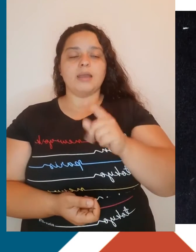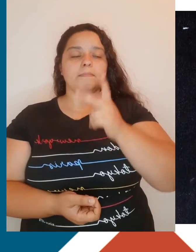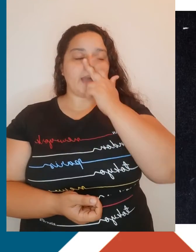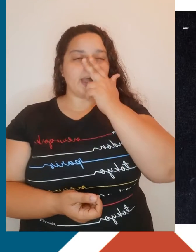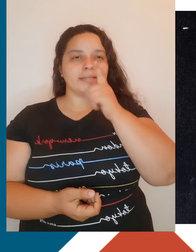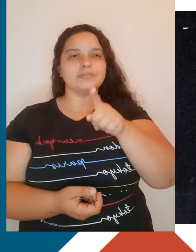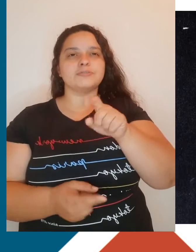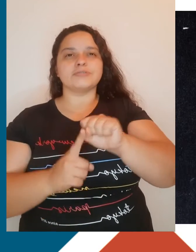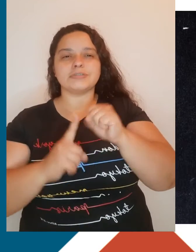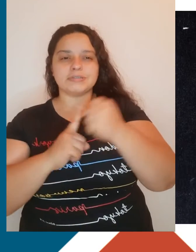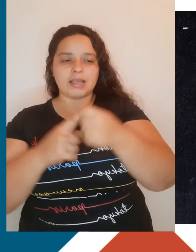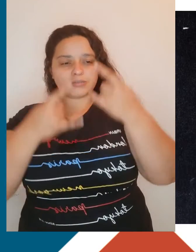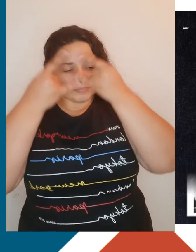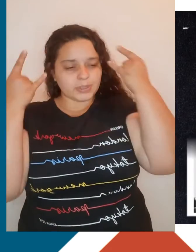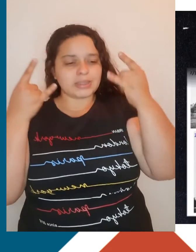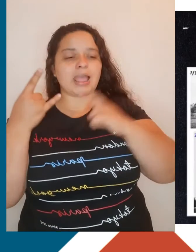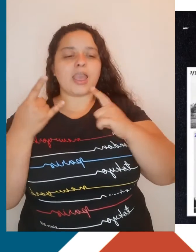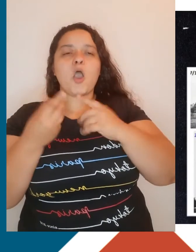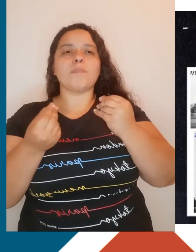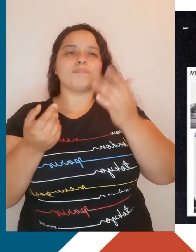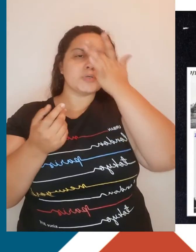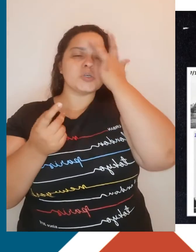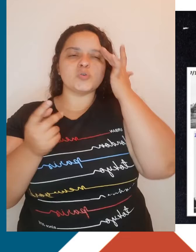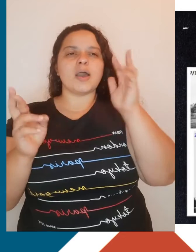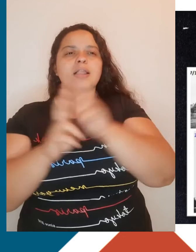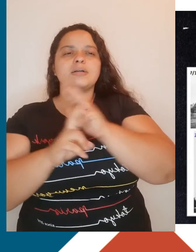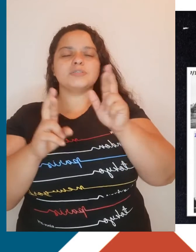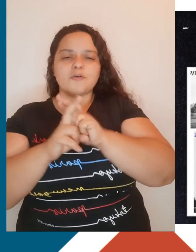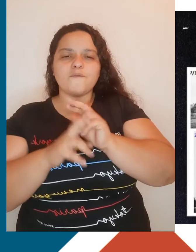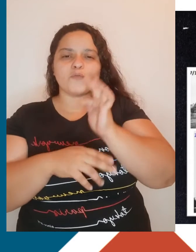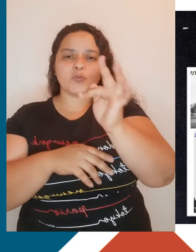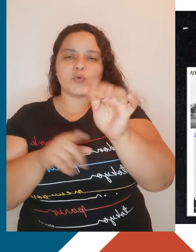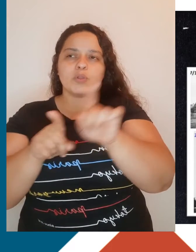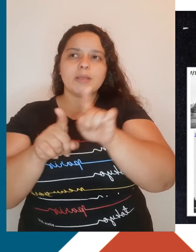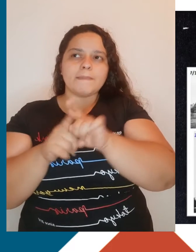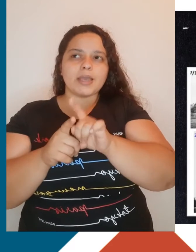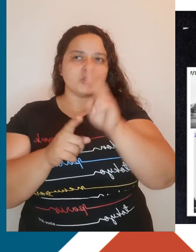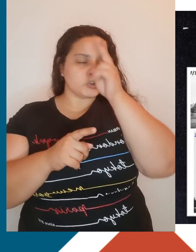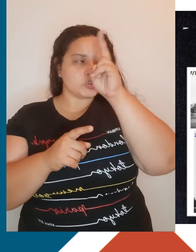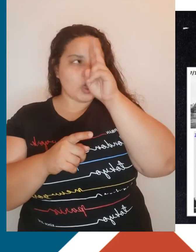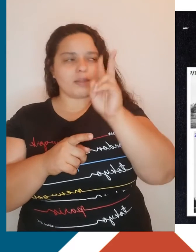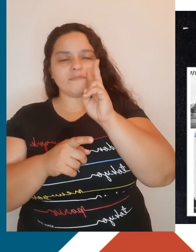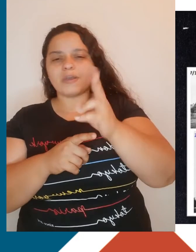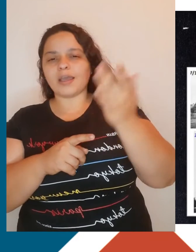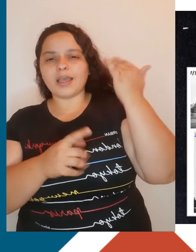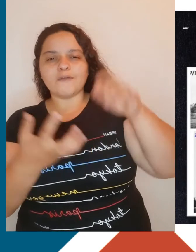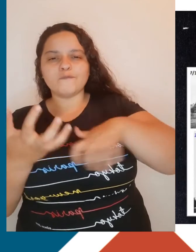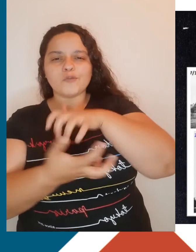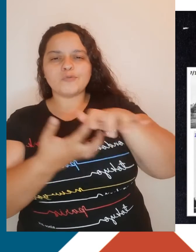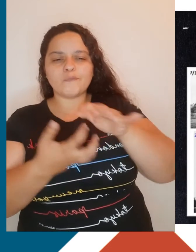forma como as pessoas se relacionam com o futuro e a história. Ao lado da Revolução Francesa, que vimos em